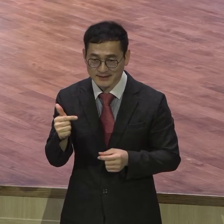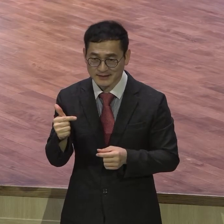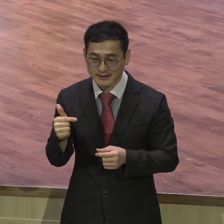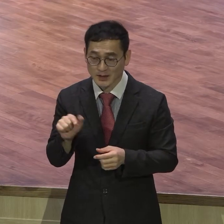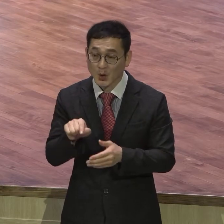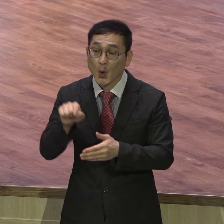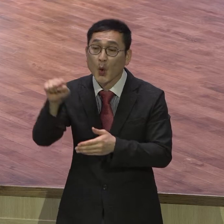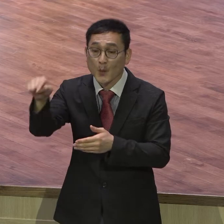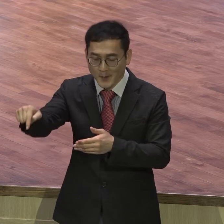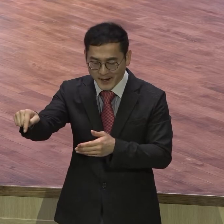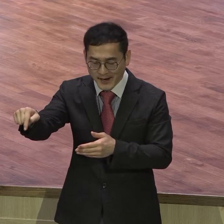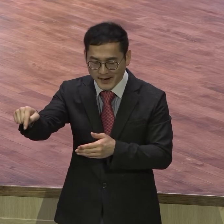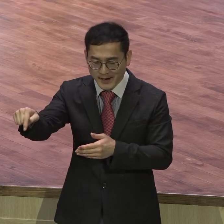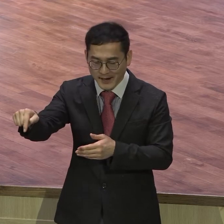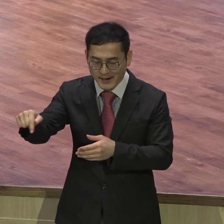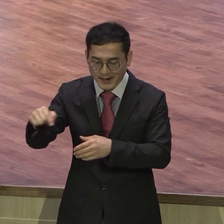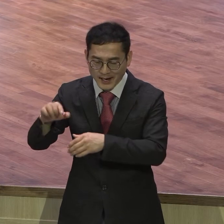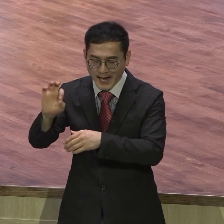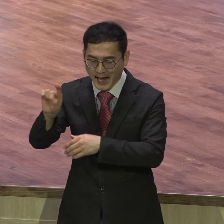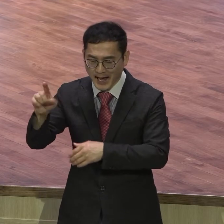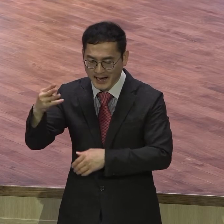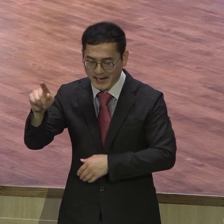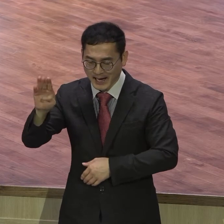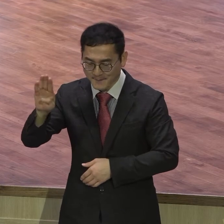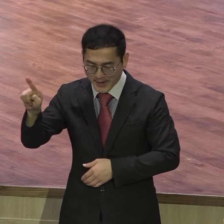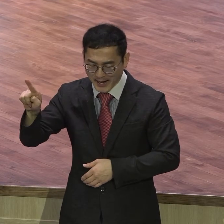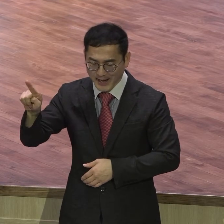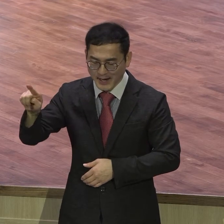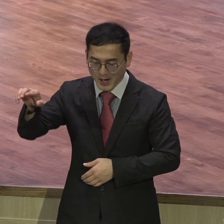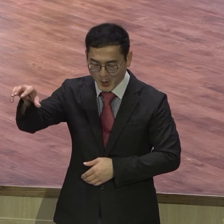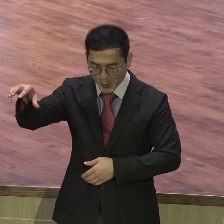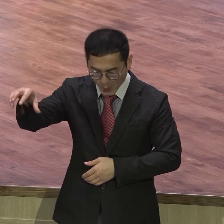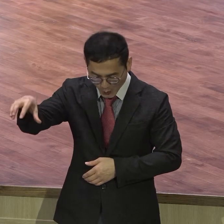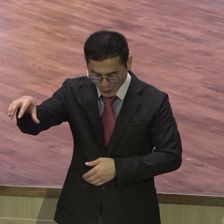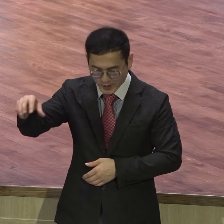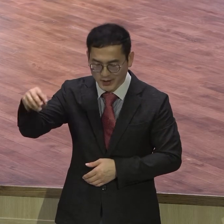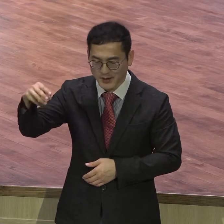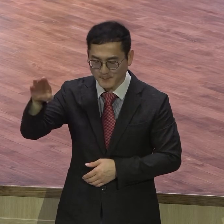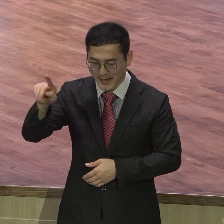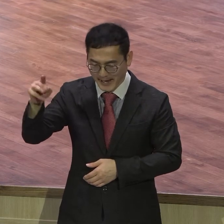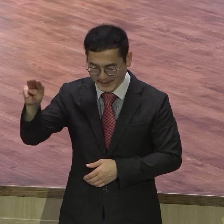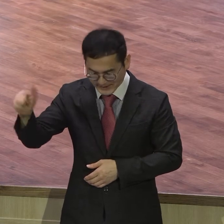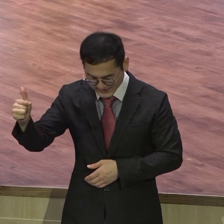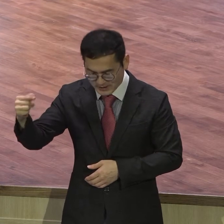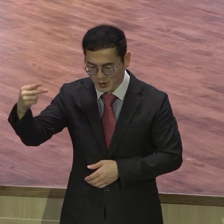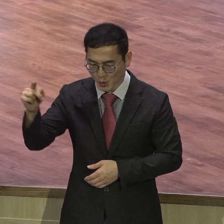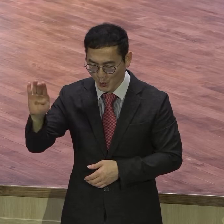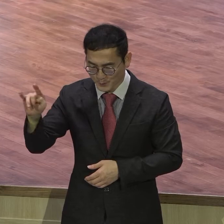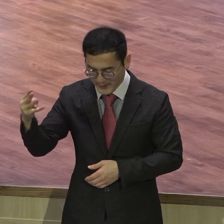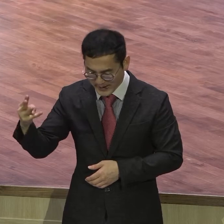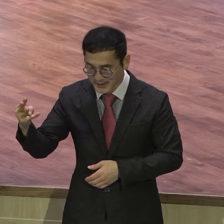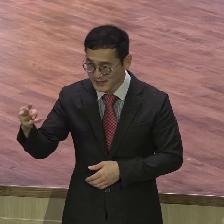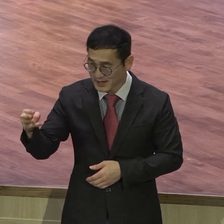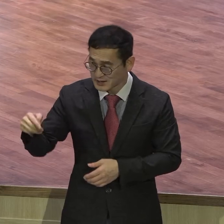아라바 광야꽃 바란과 도벨과 라반과 하새로가 다사합 사이에서 이스라엘 무리에게